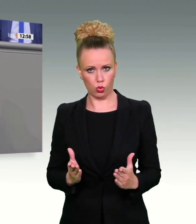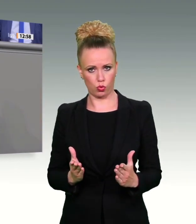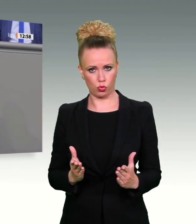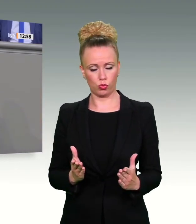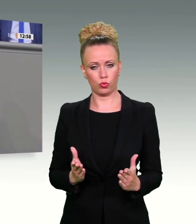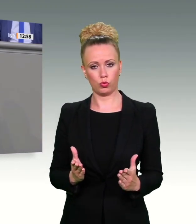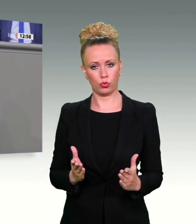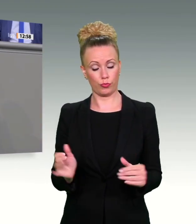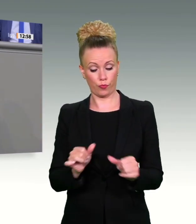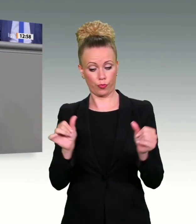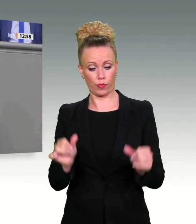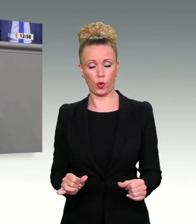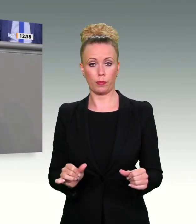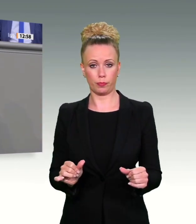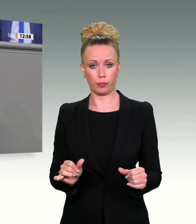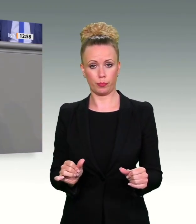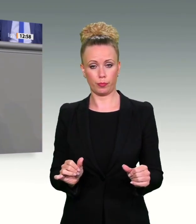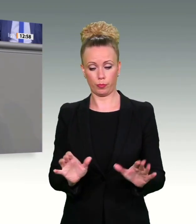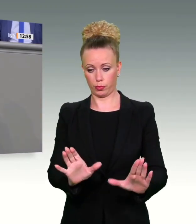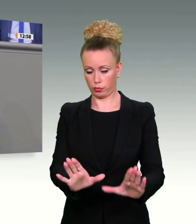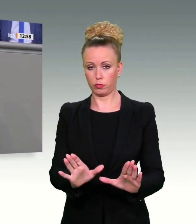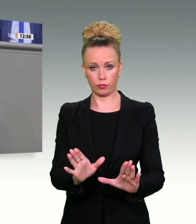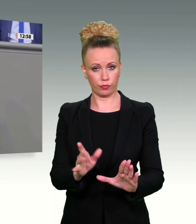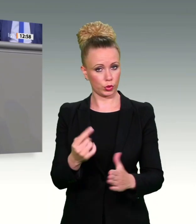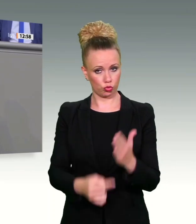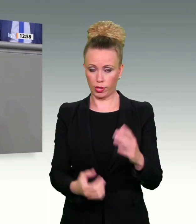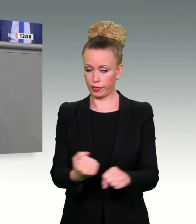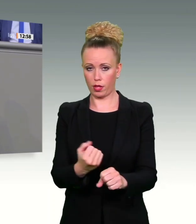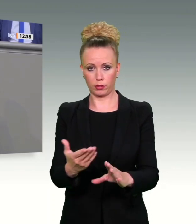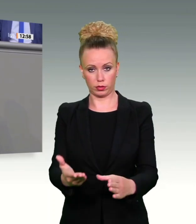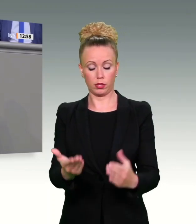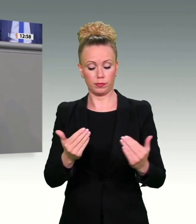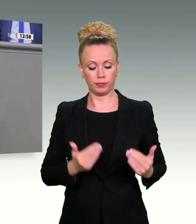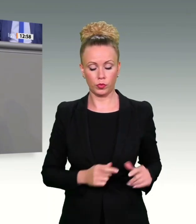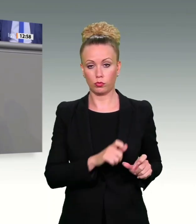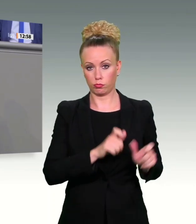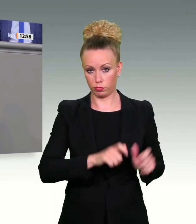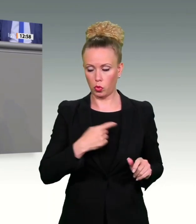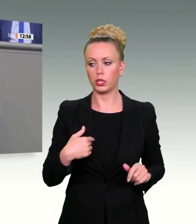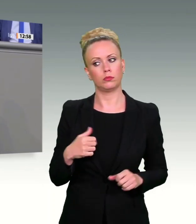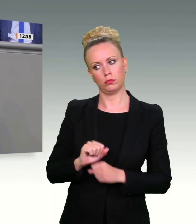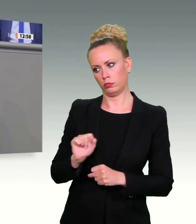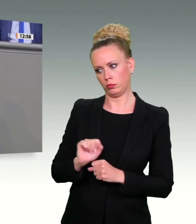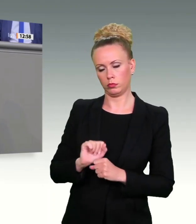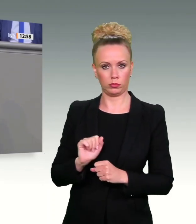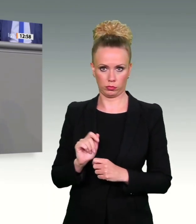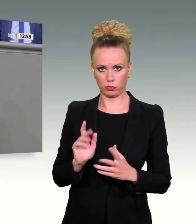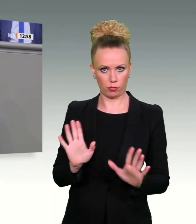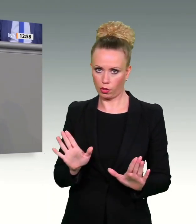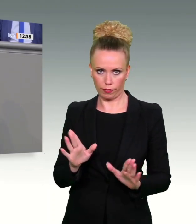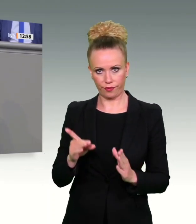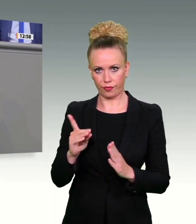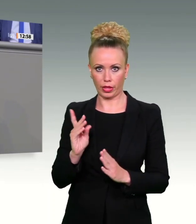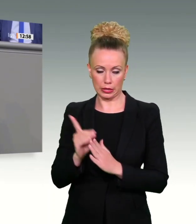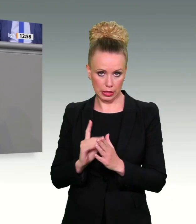die sich gegen die anlasslose Vorratsdatenspeicherung einsetzen, zu unterstellen, sie würden an der Seite von Kinderschändern stehen, oder sie würden